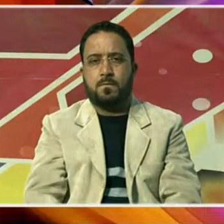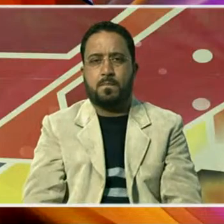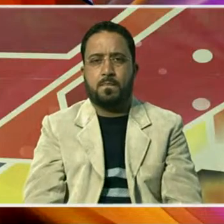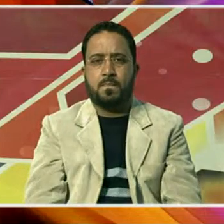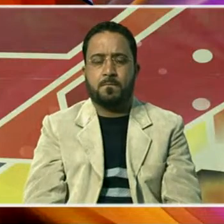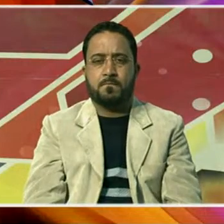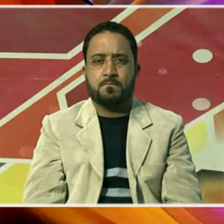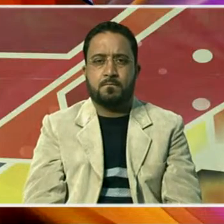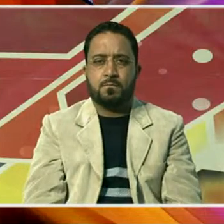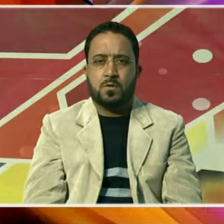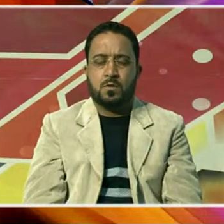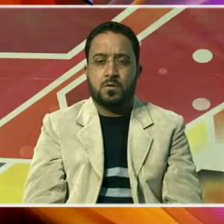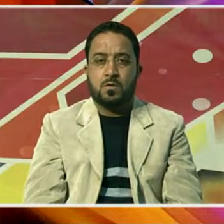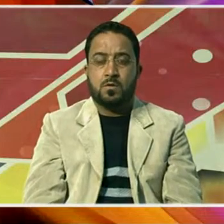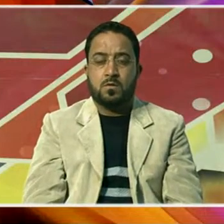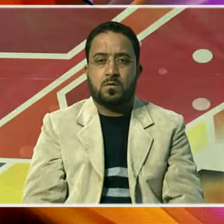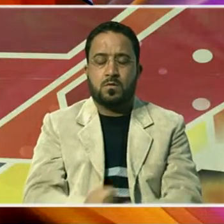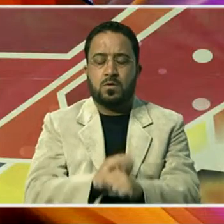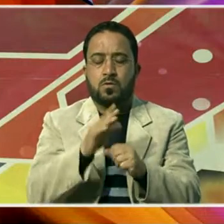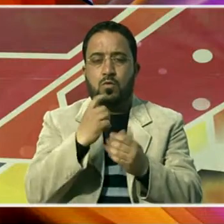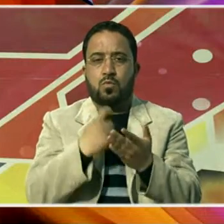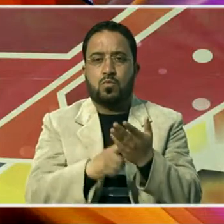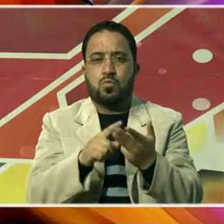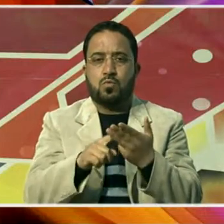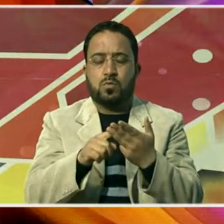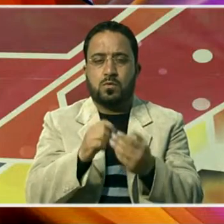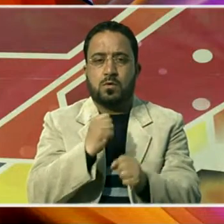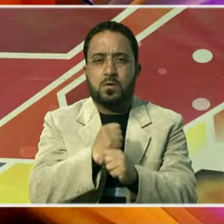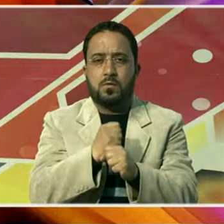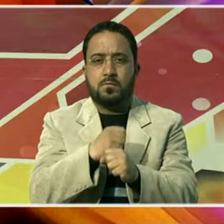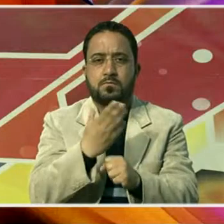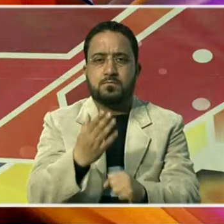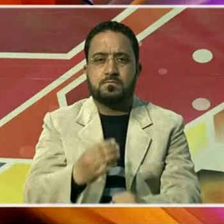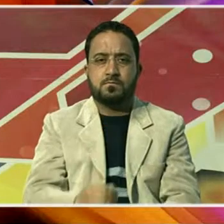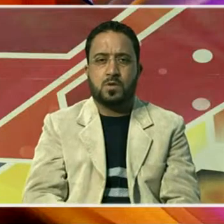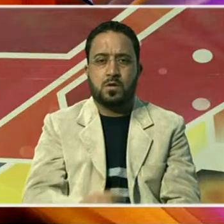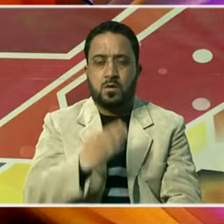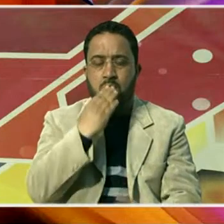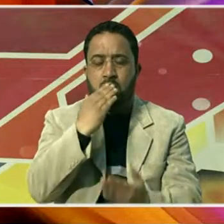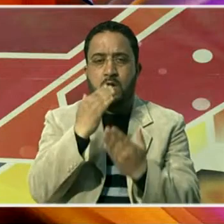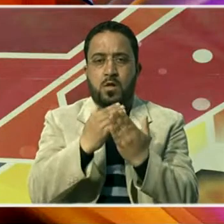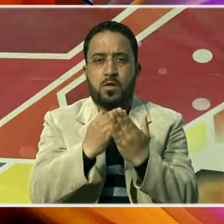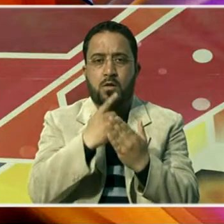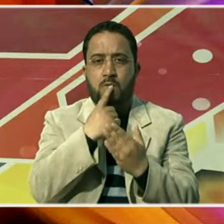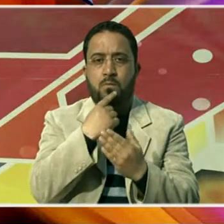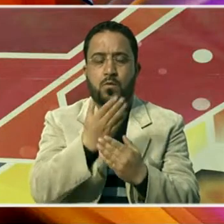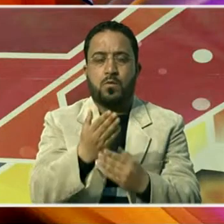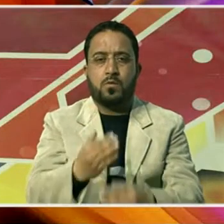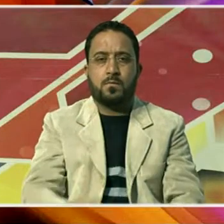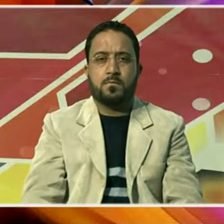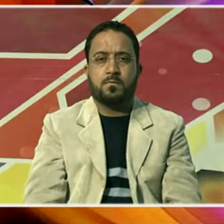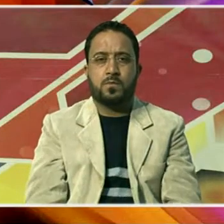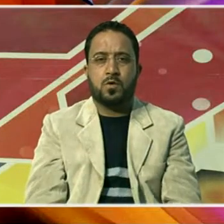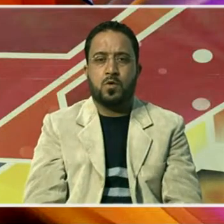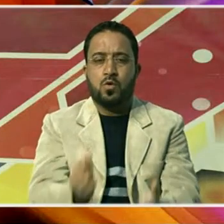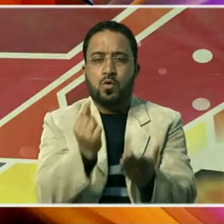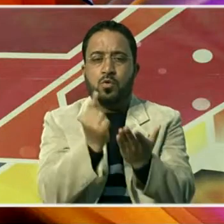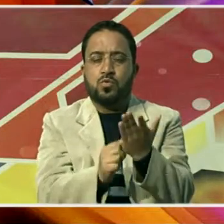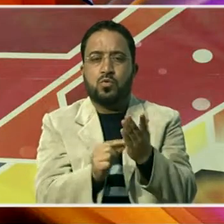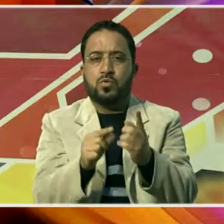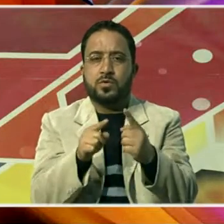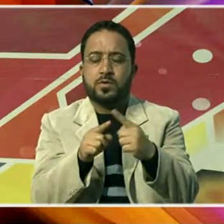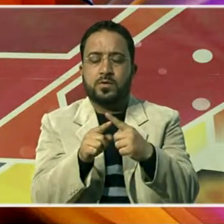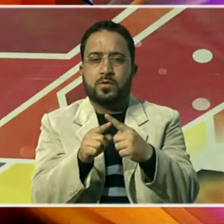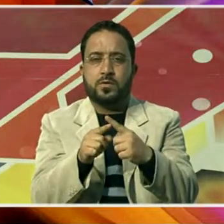اس سلسلے میں جاری کیے گئے ایک حکم نامے میں کہا گیا ہے کہ یوٹی میں کووڈ